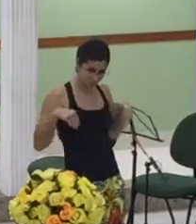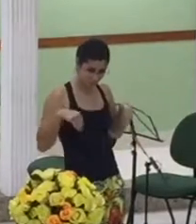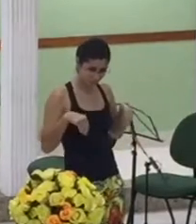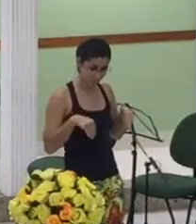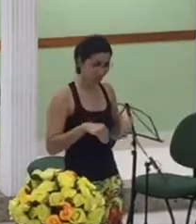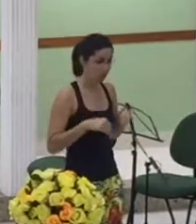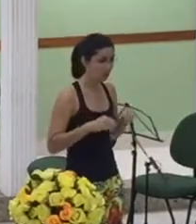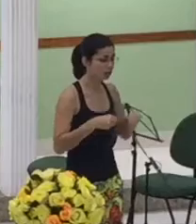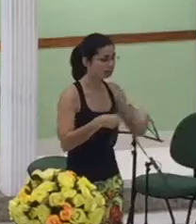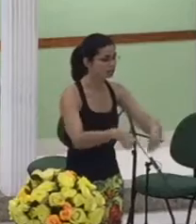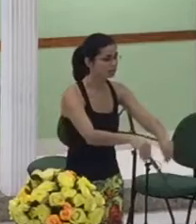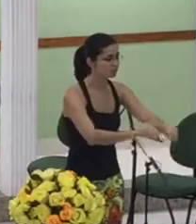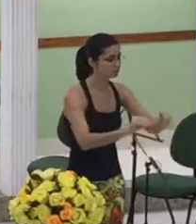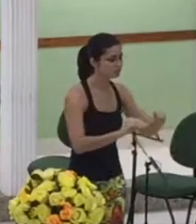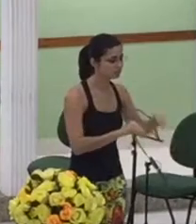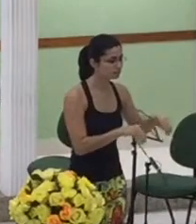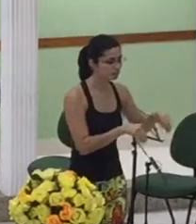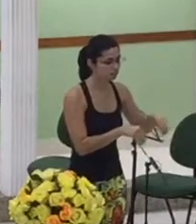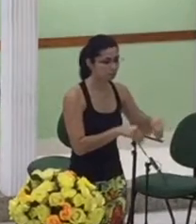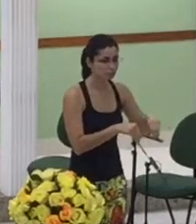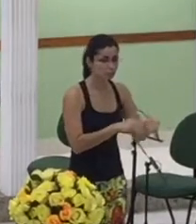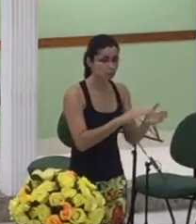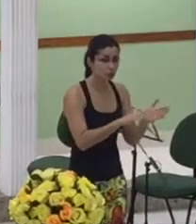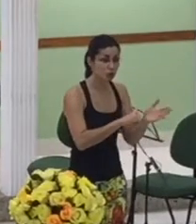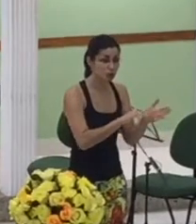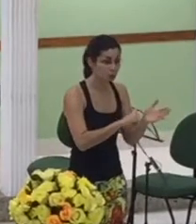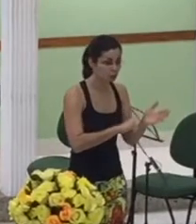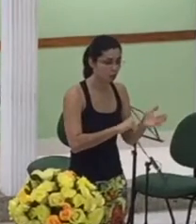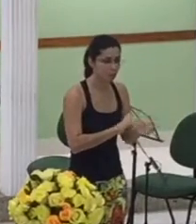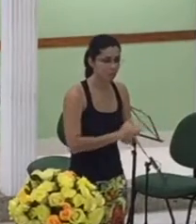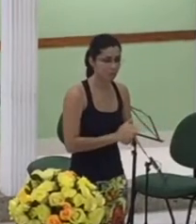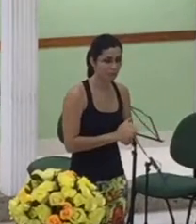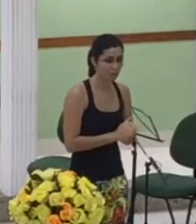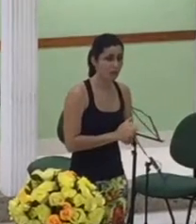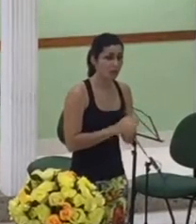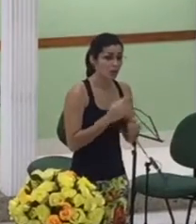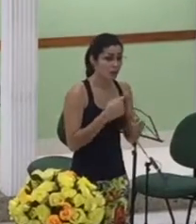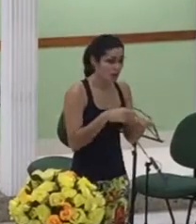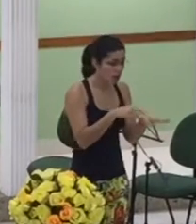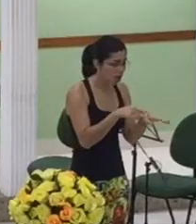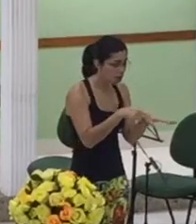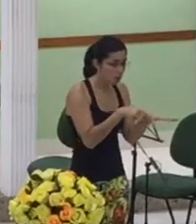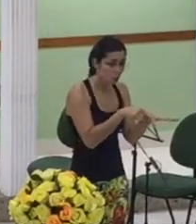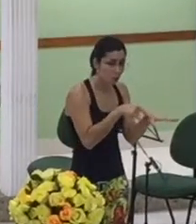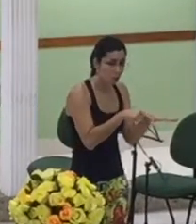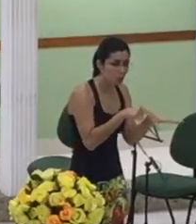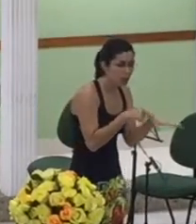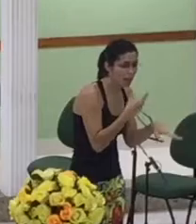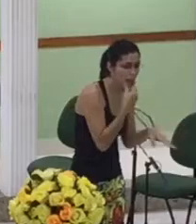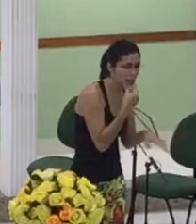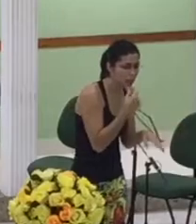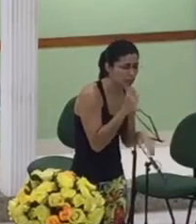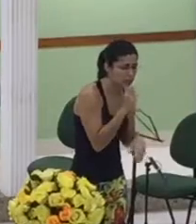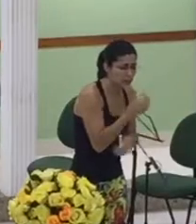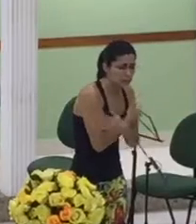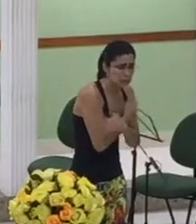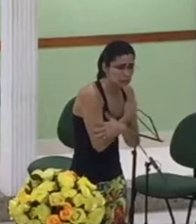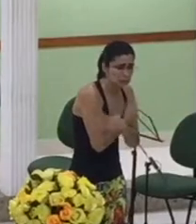para que no meio da noite ele tivesse frio e acordasse e acordando ela